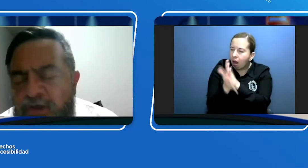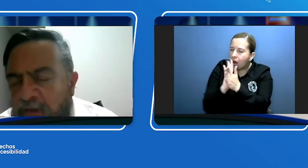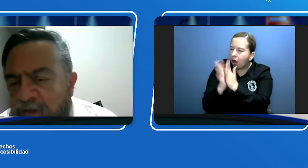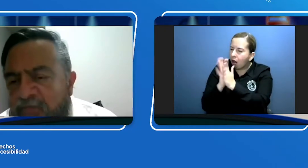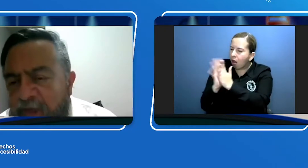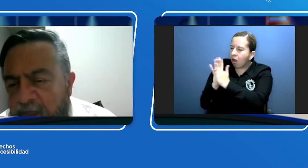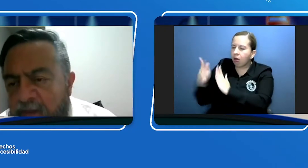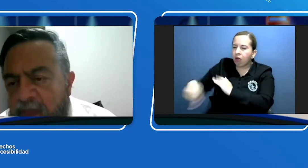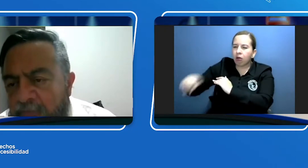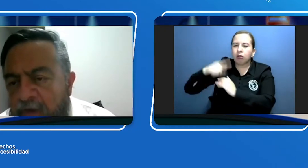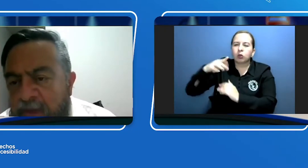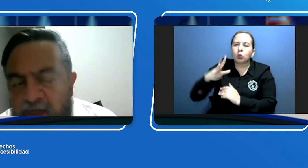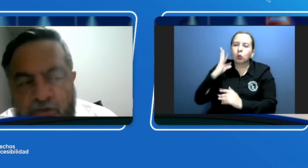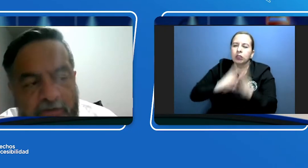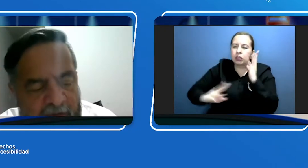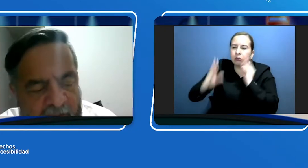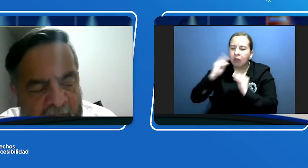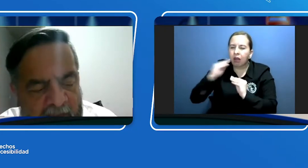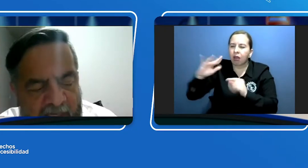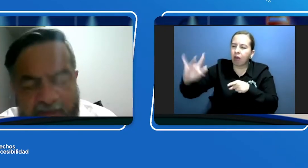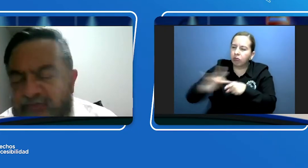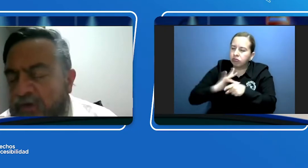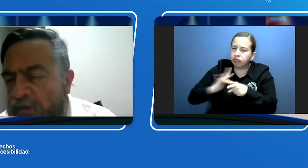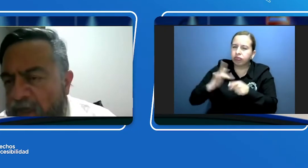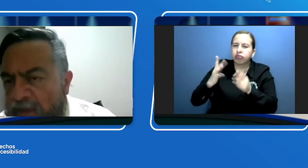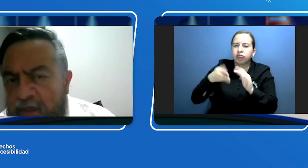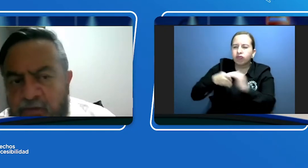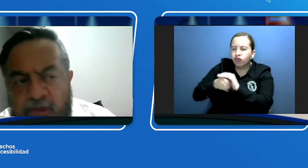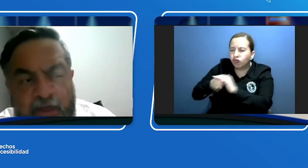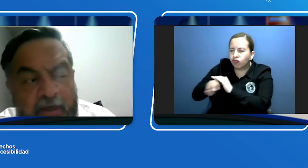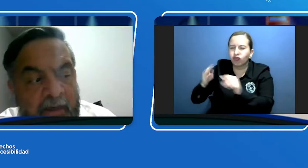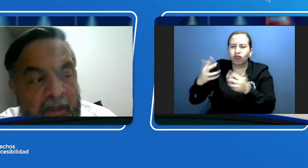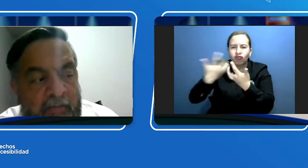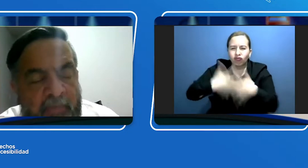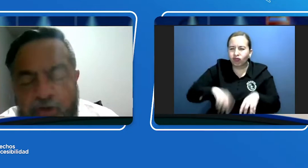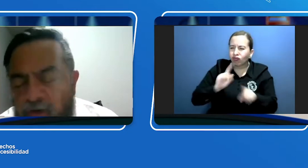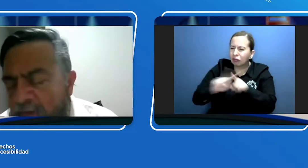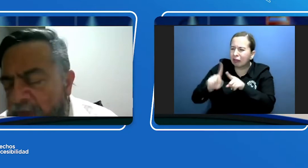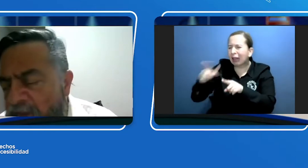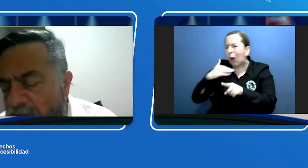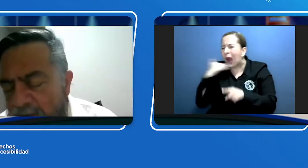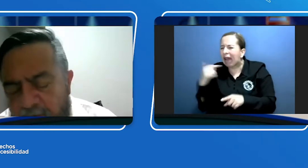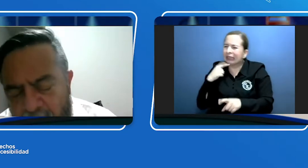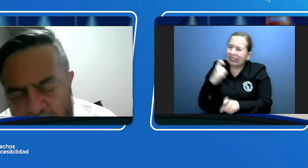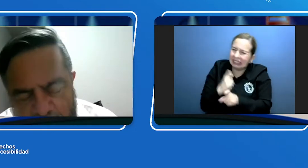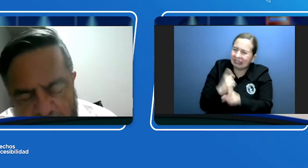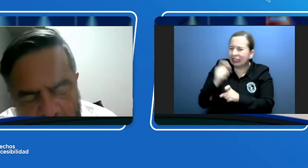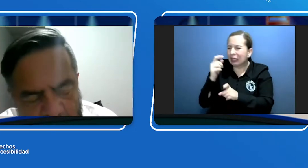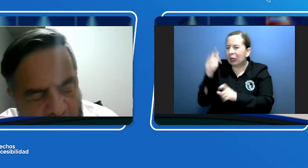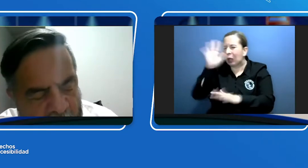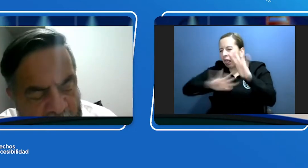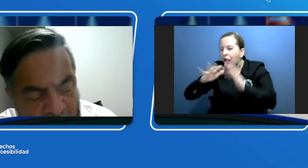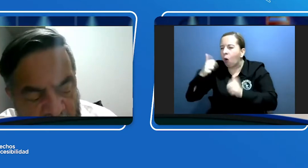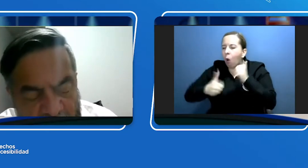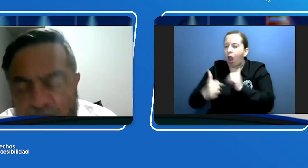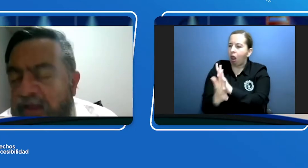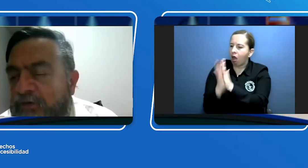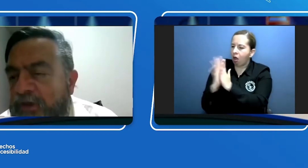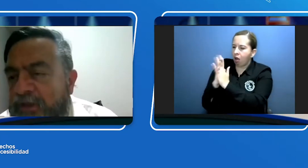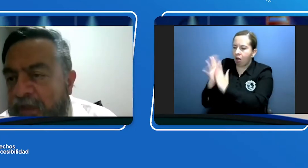sido esta experiencia de implementar estos sistemas, de las dificultades que ellos tienen, porque obviamente, con las monedas, las cosas tienen